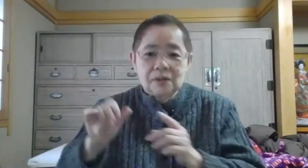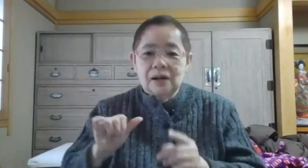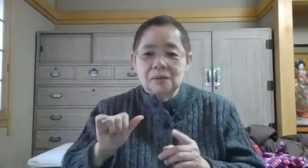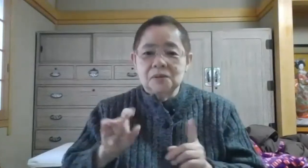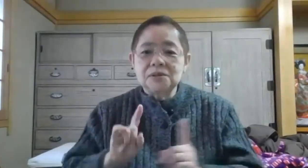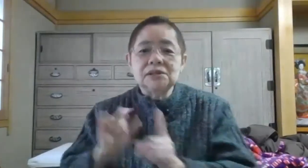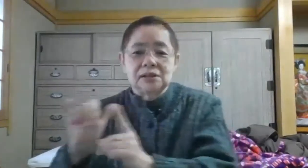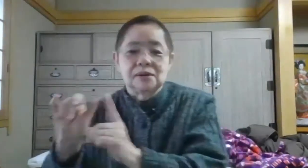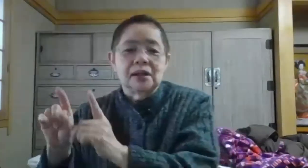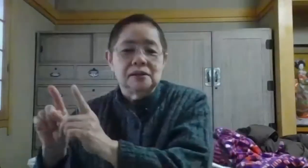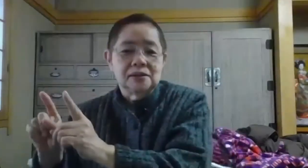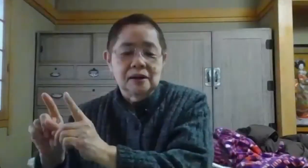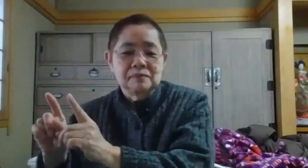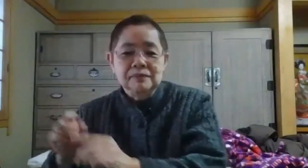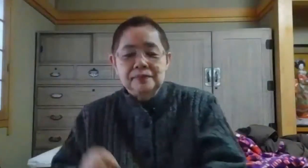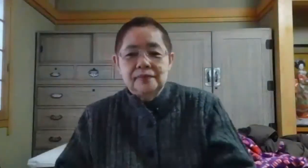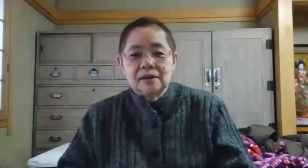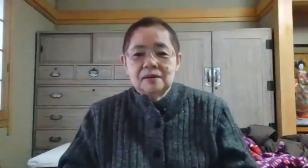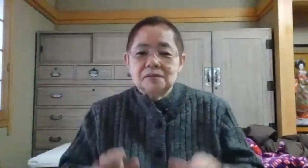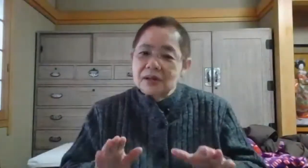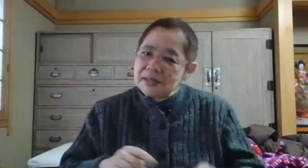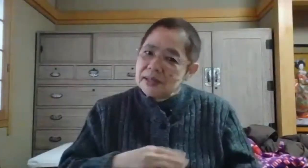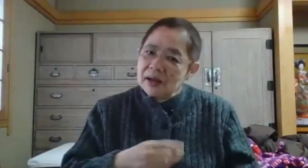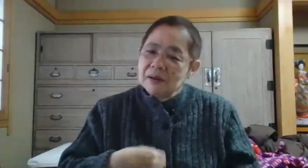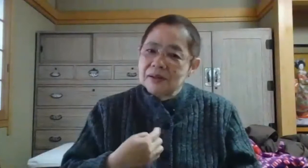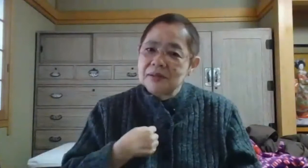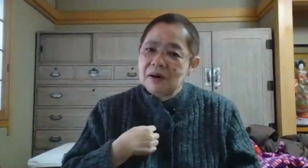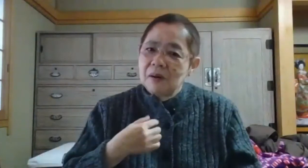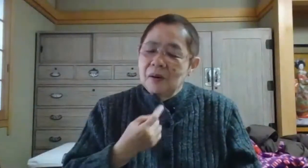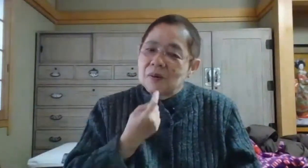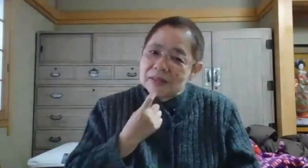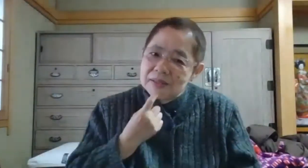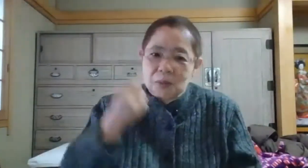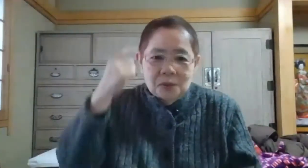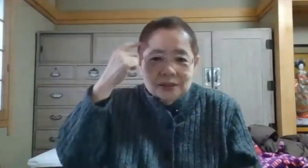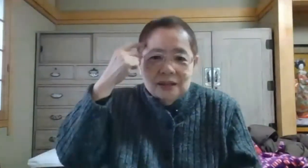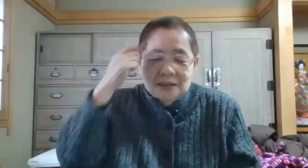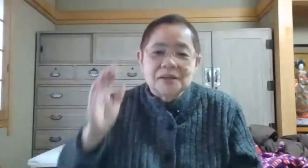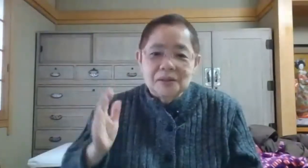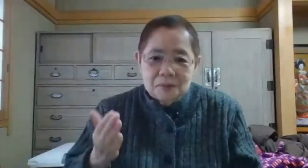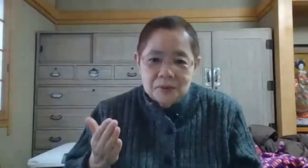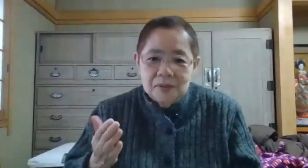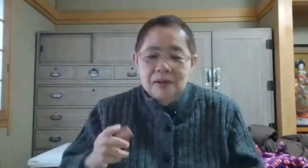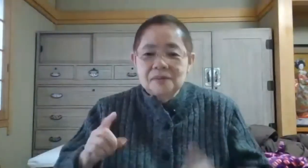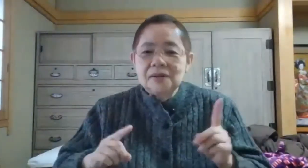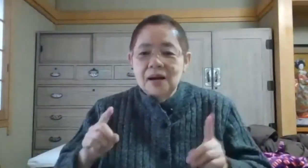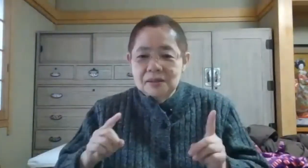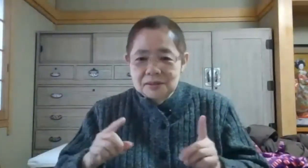あのついてってくれたんですねでそれ自体が私はおかしいと思ったんですけれどもとりあえず